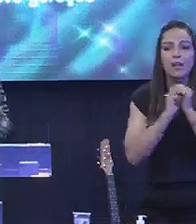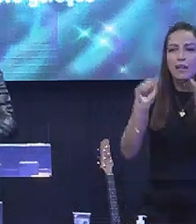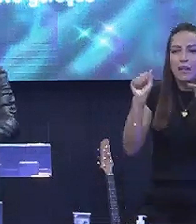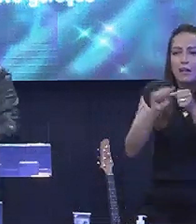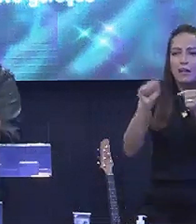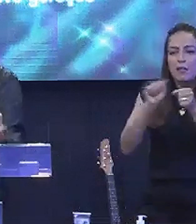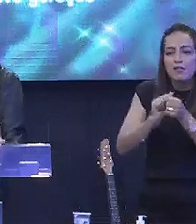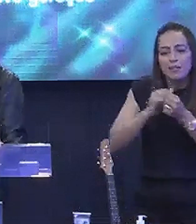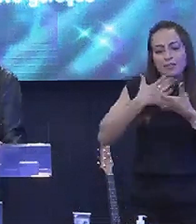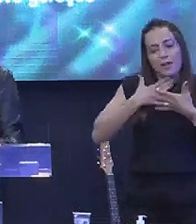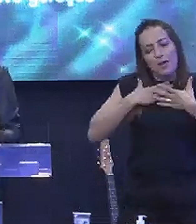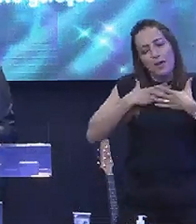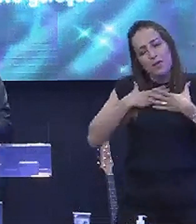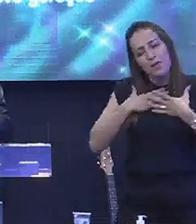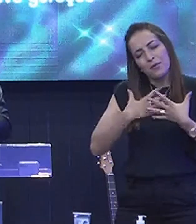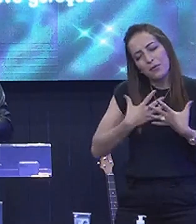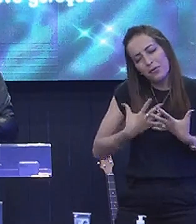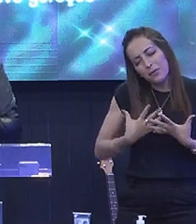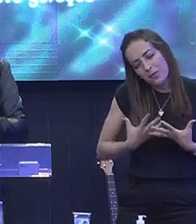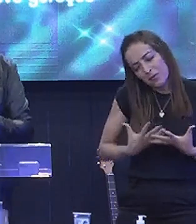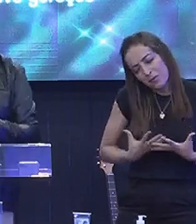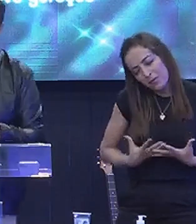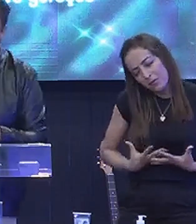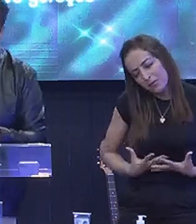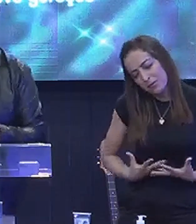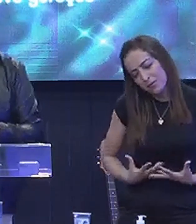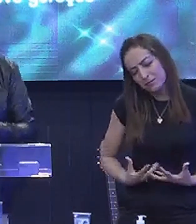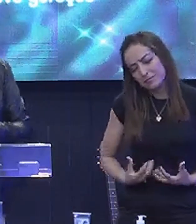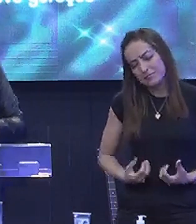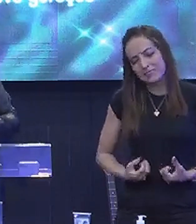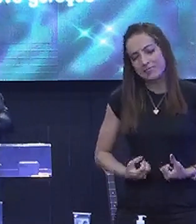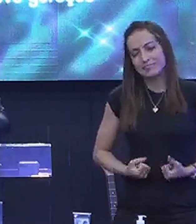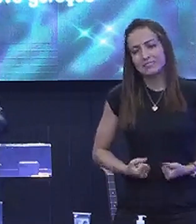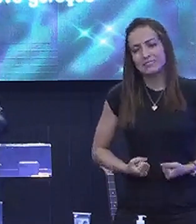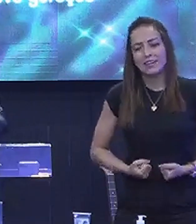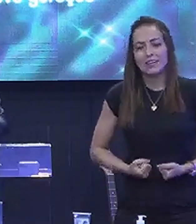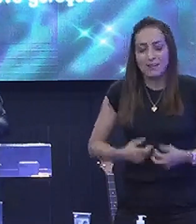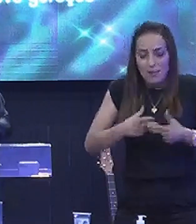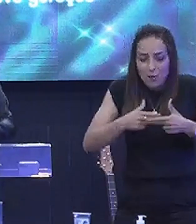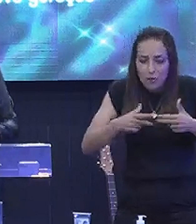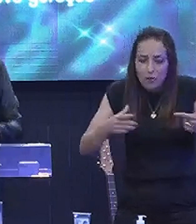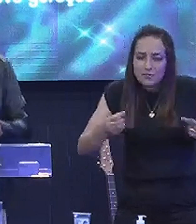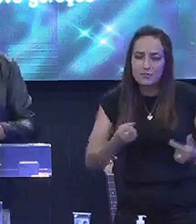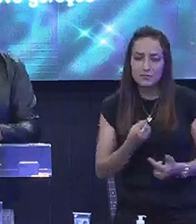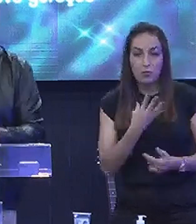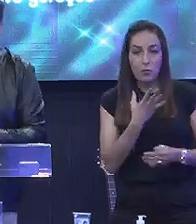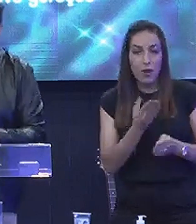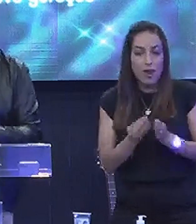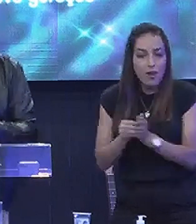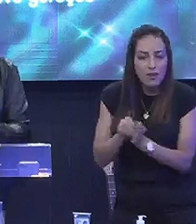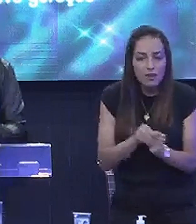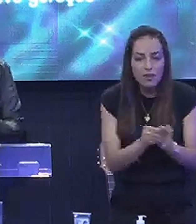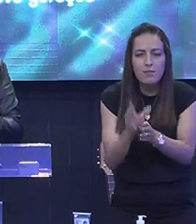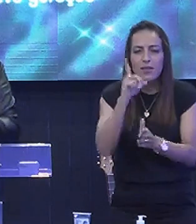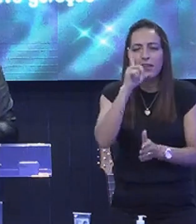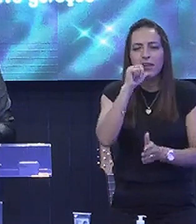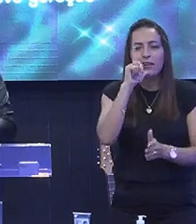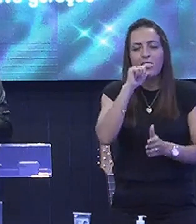faz Repousar Deitar Me faz Em pastos Verdejantes Guia-me Em águas